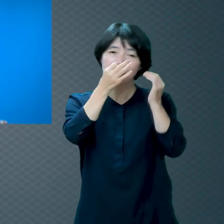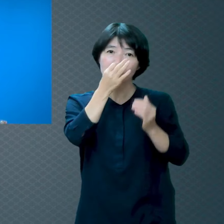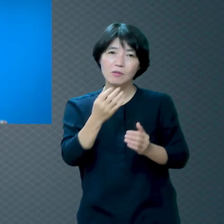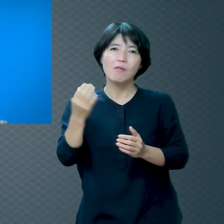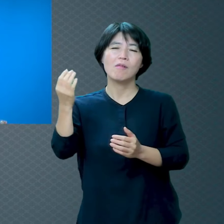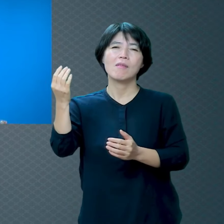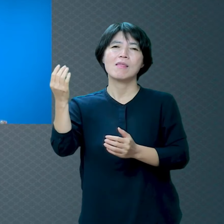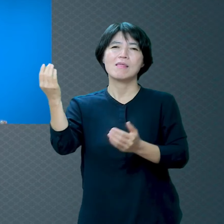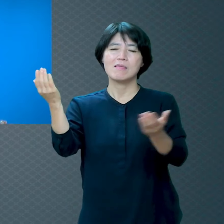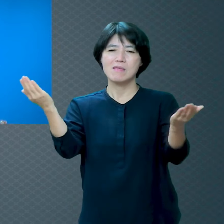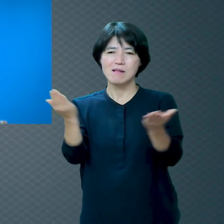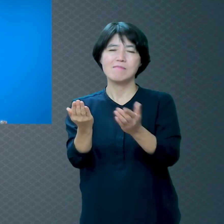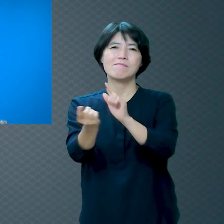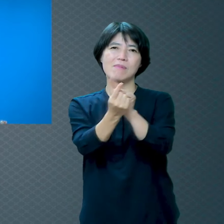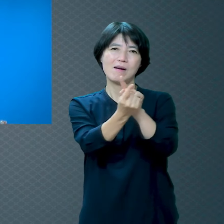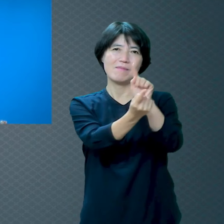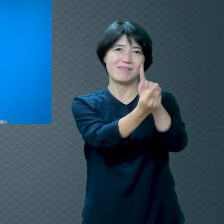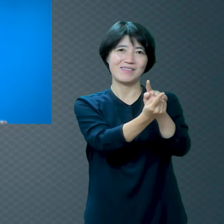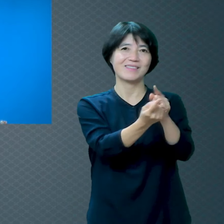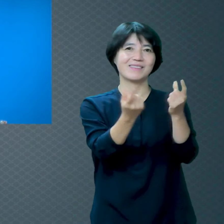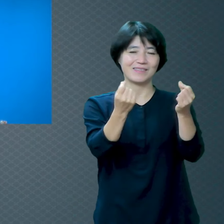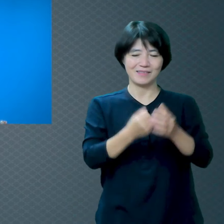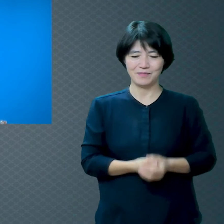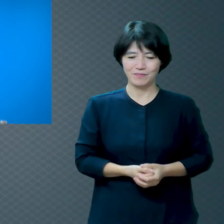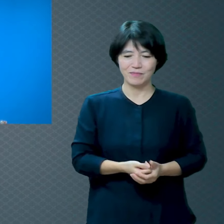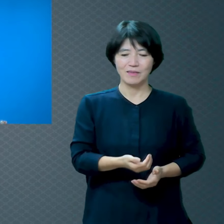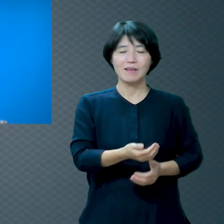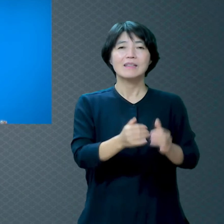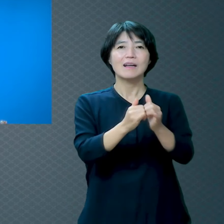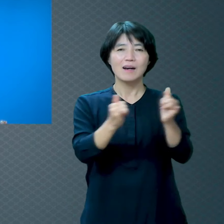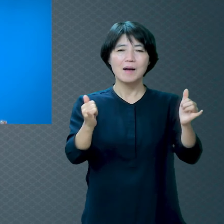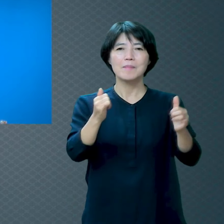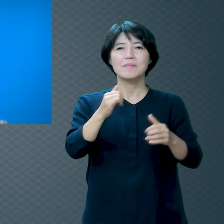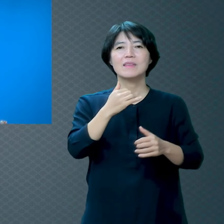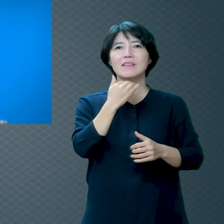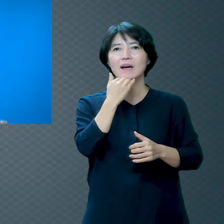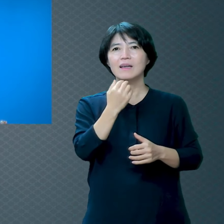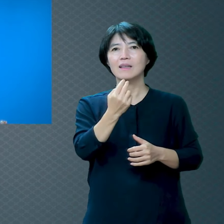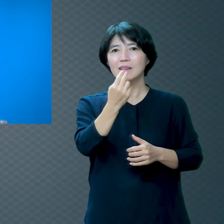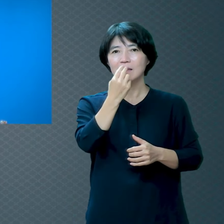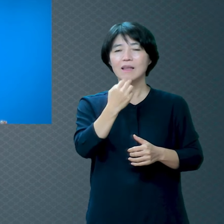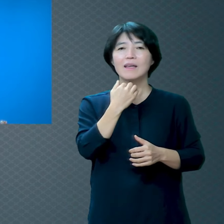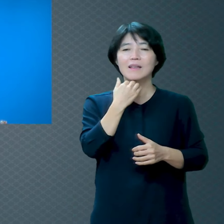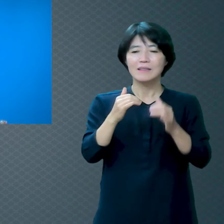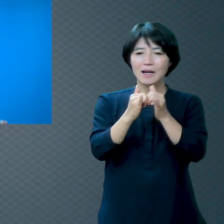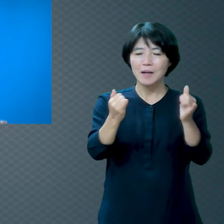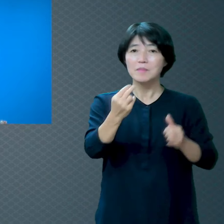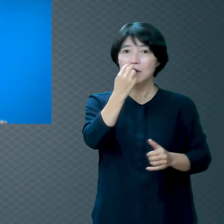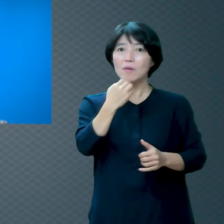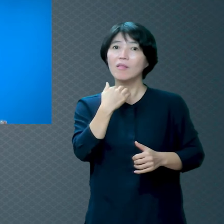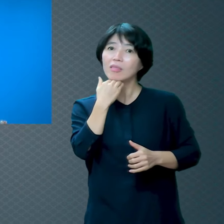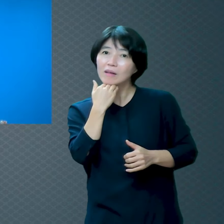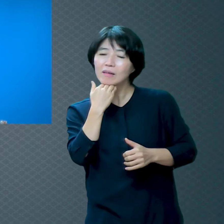어렵죠 우리의 연수가 70이요 강건하면 80이라도 그 연수의 자랑은 수고와 슬픔뿐이요